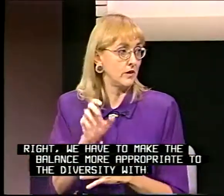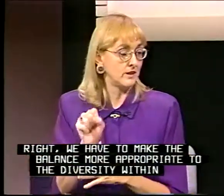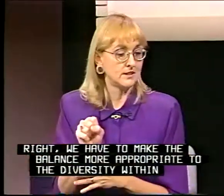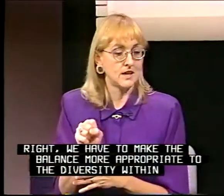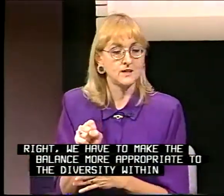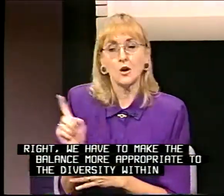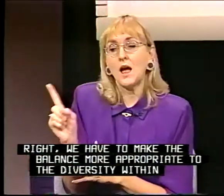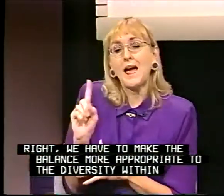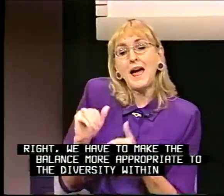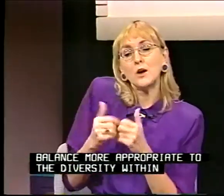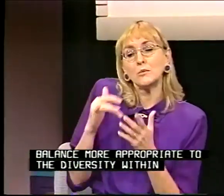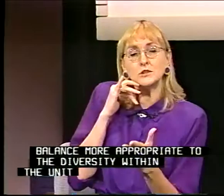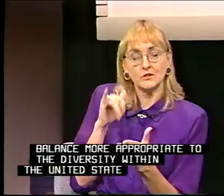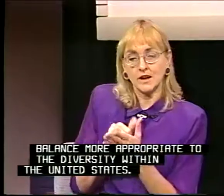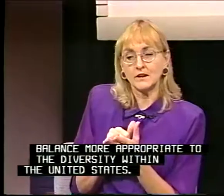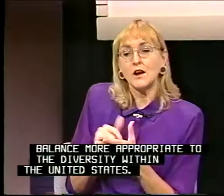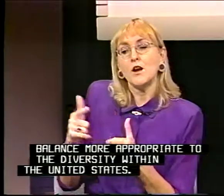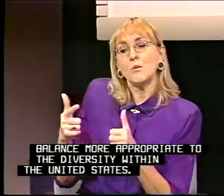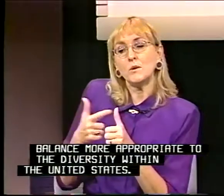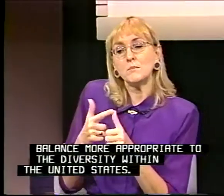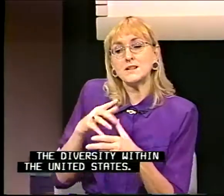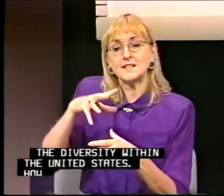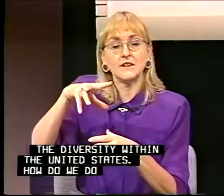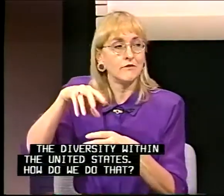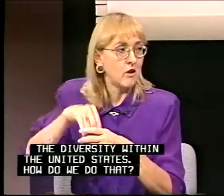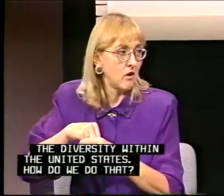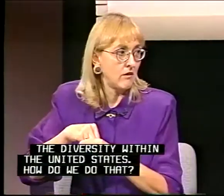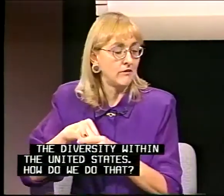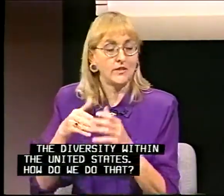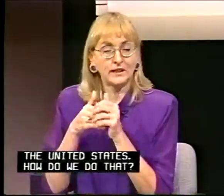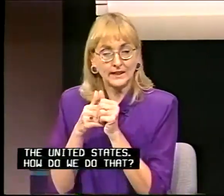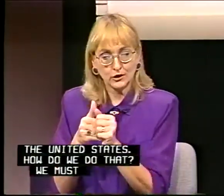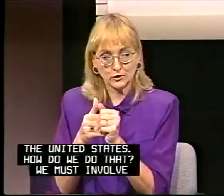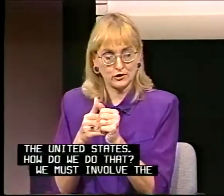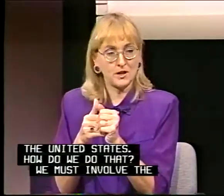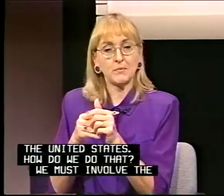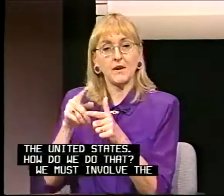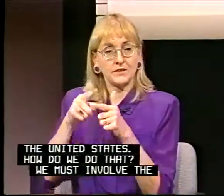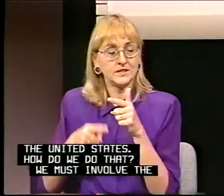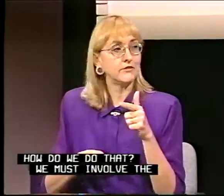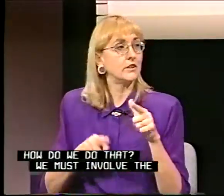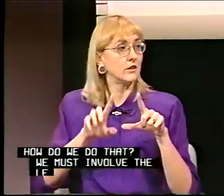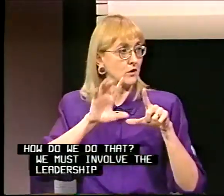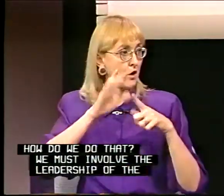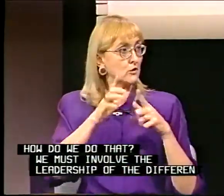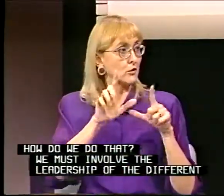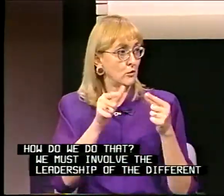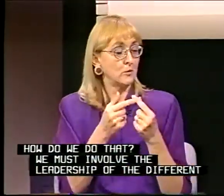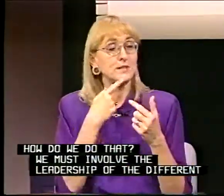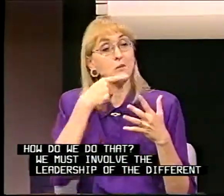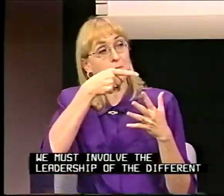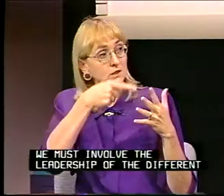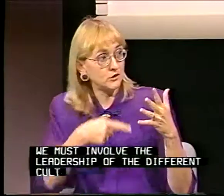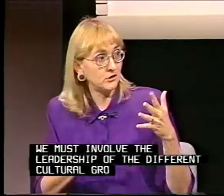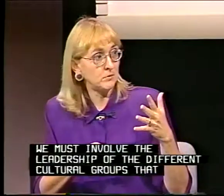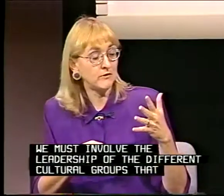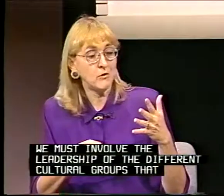United States. How do we do that? We must involve the leadership of the different cultural groups that we mentioned before.